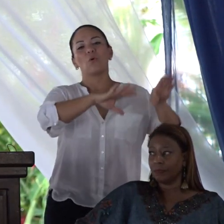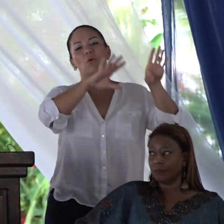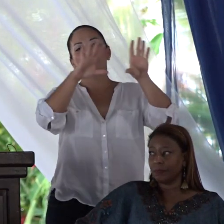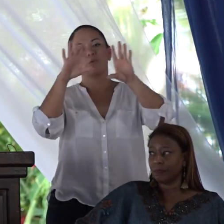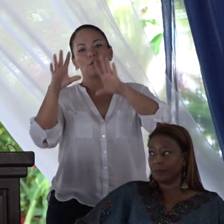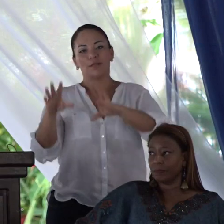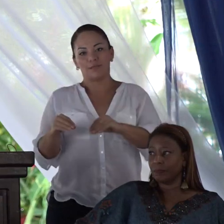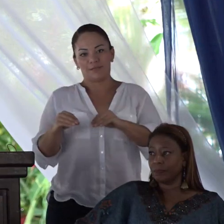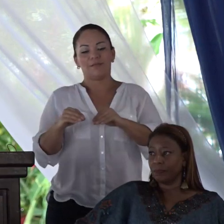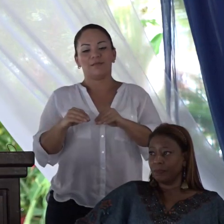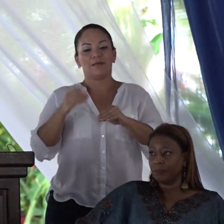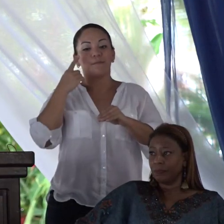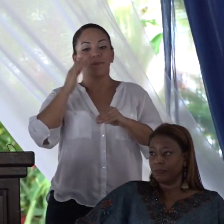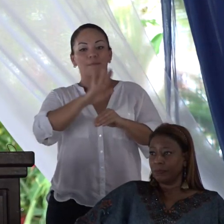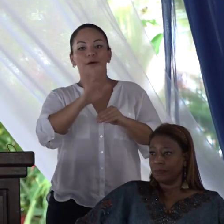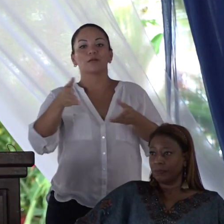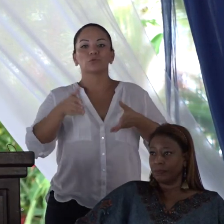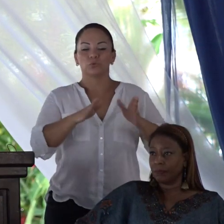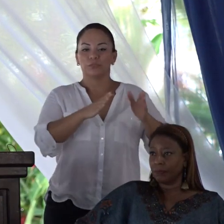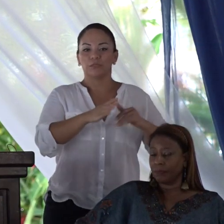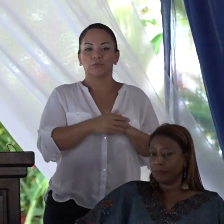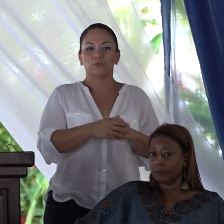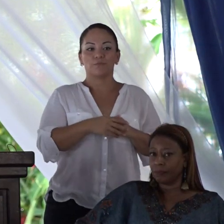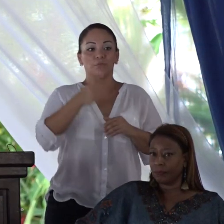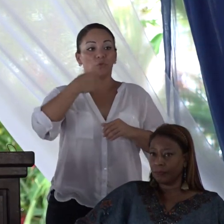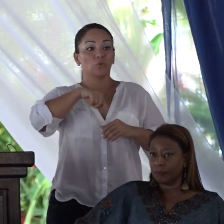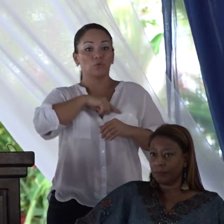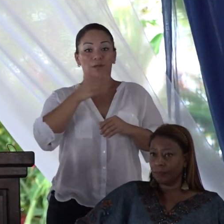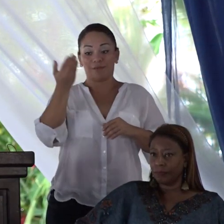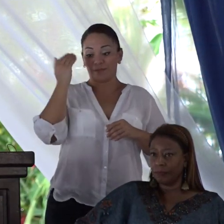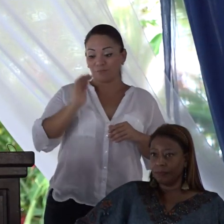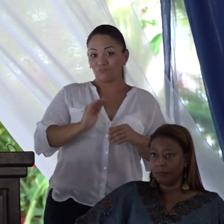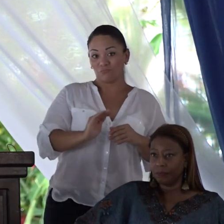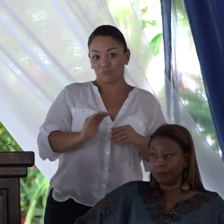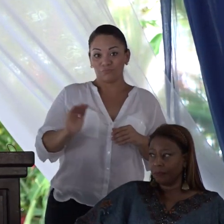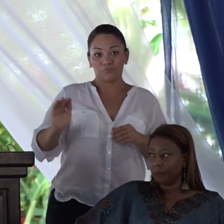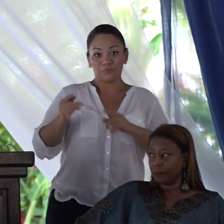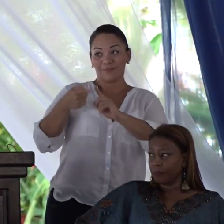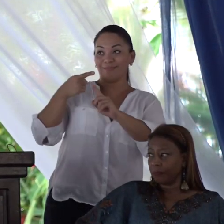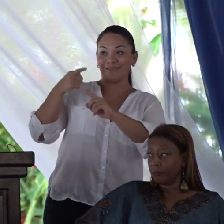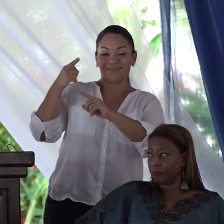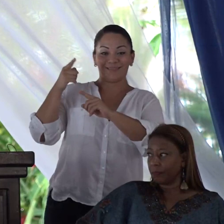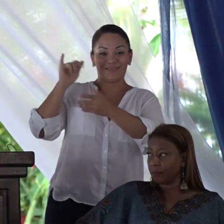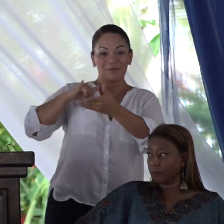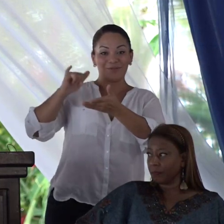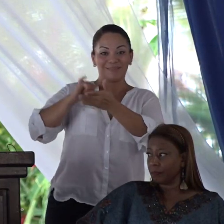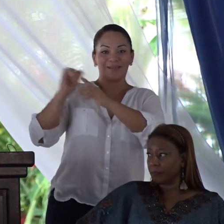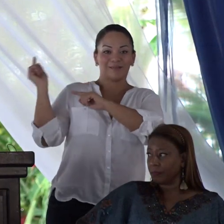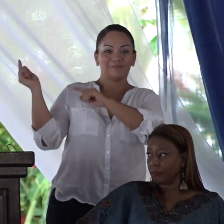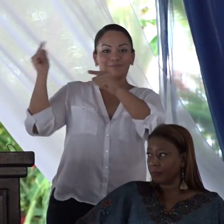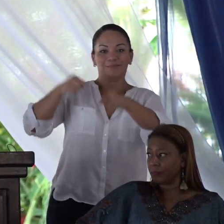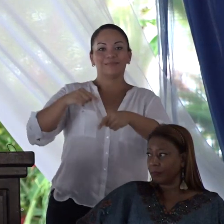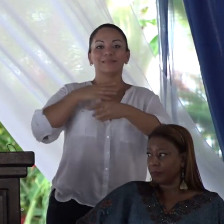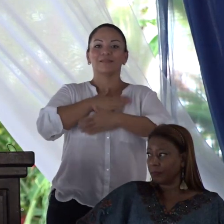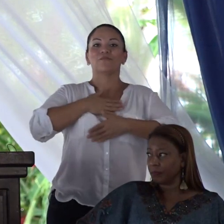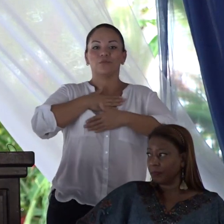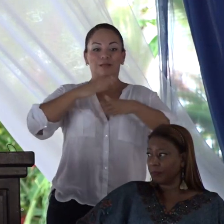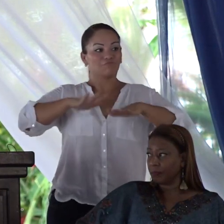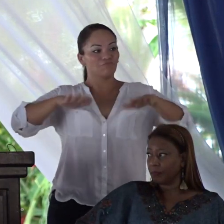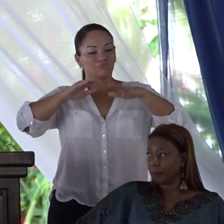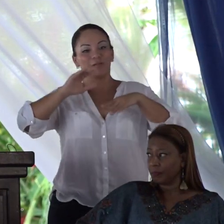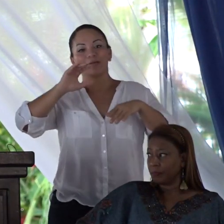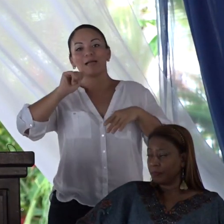para sus hijos, y nosotros que éramos unos chiquillos que veníamos de San José a disfrutar Cahuita,